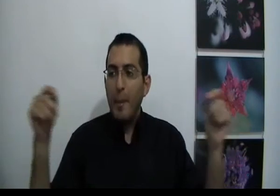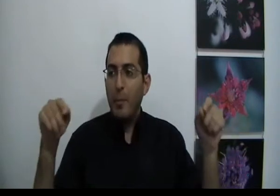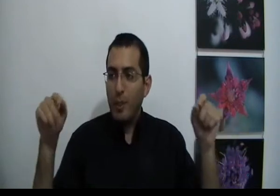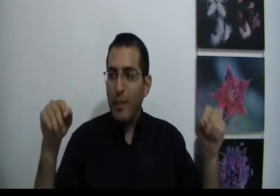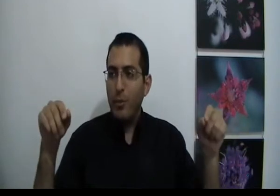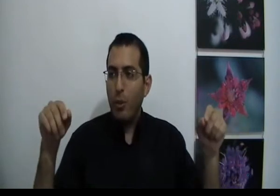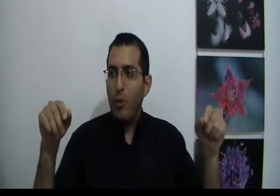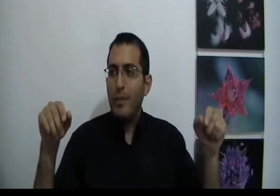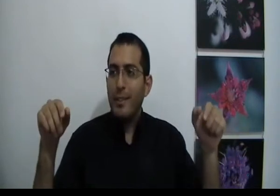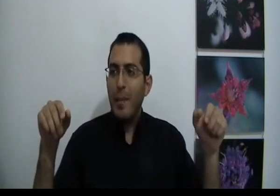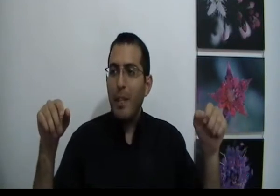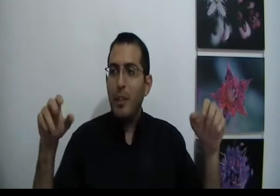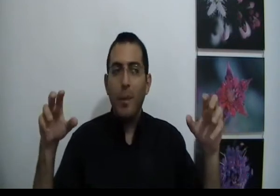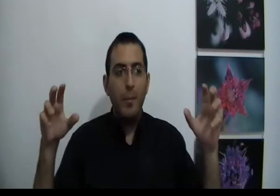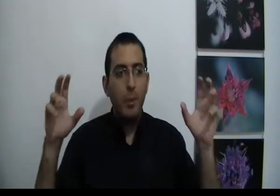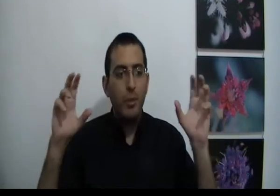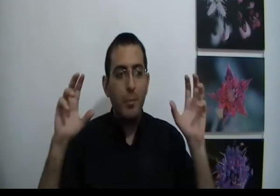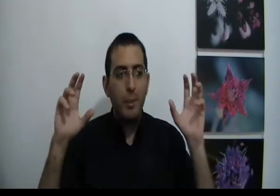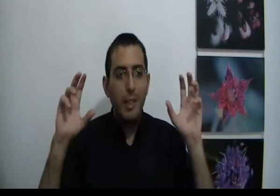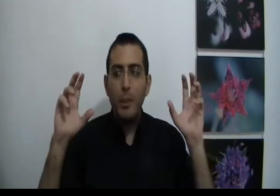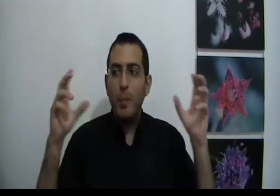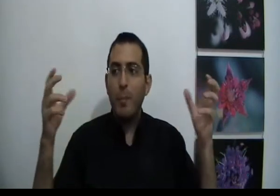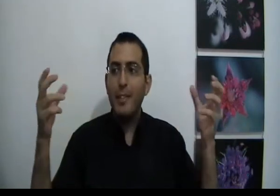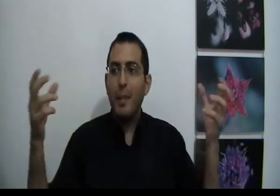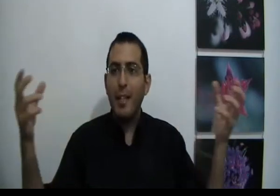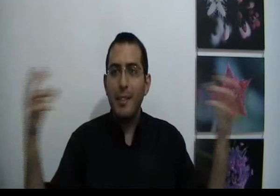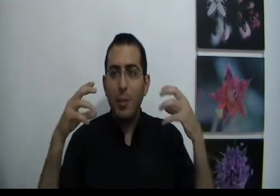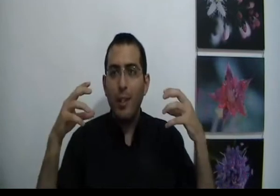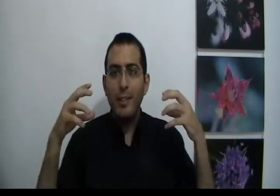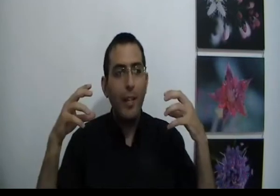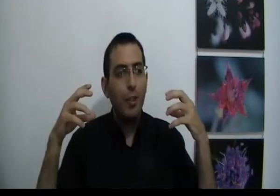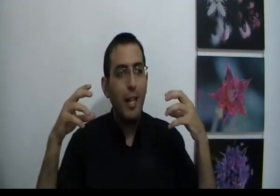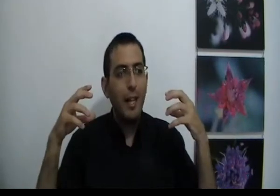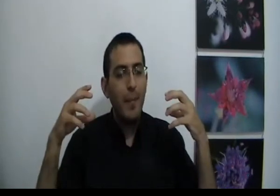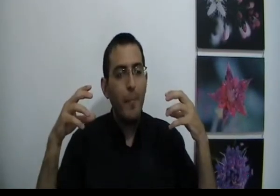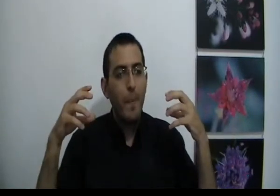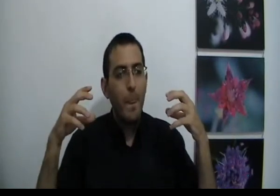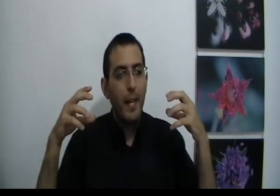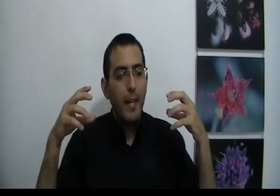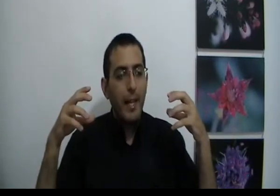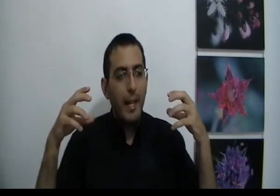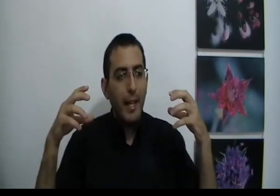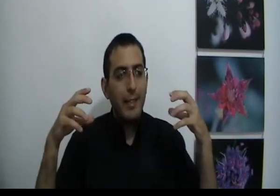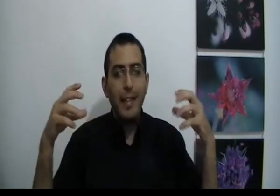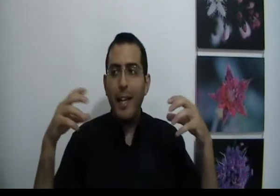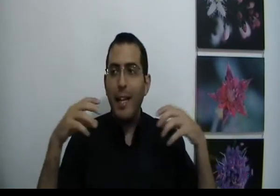ומתמודד אותו זה מה שבעצם מכניס לתוך השכל של האדם את השכל